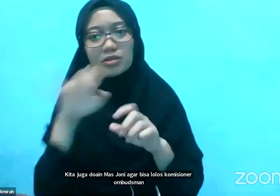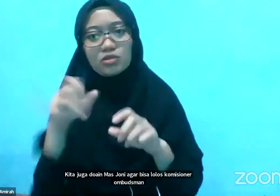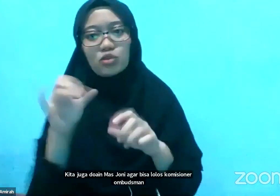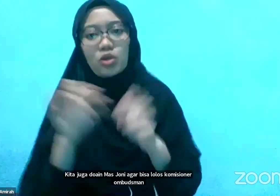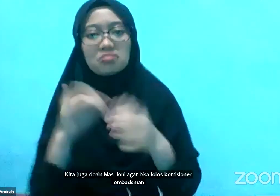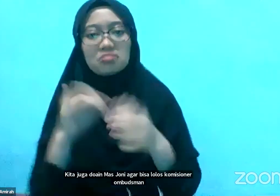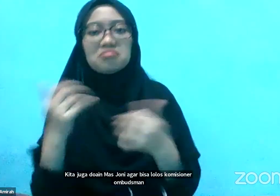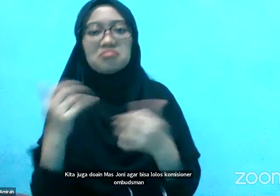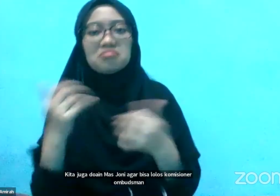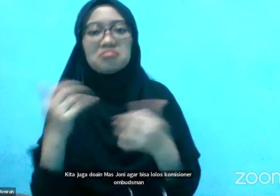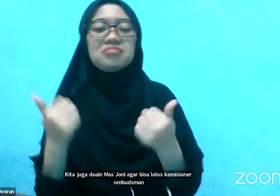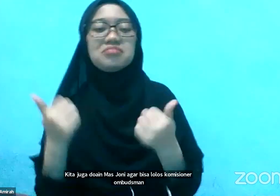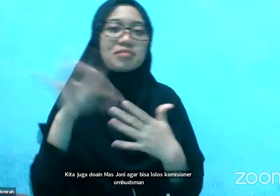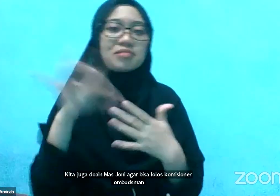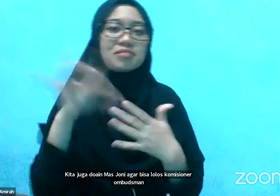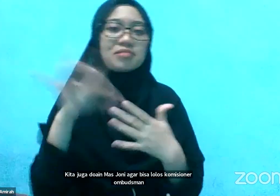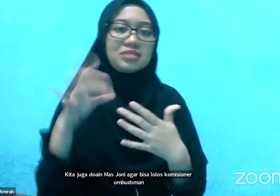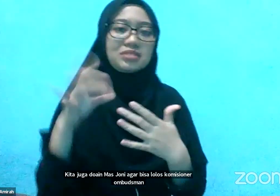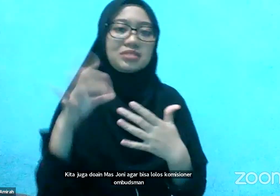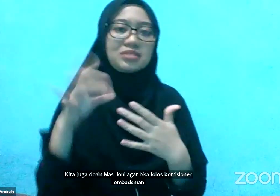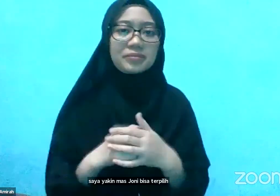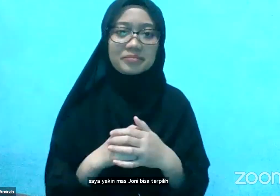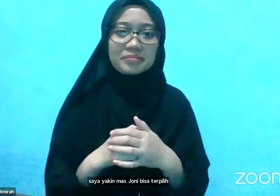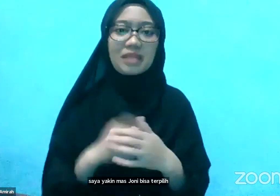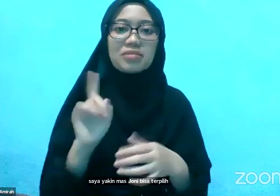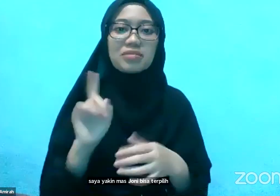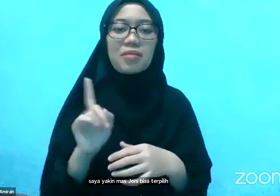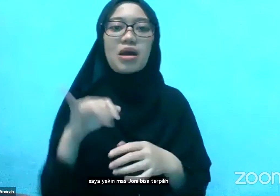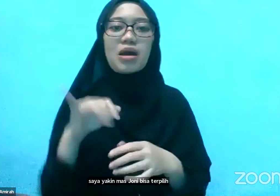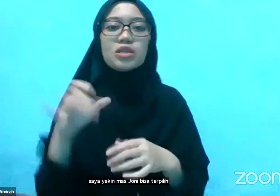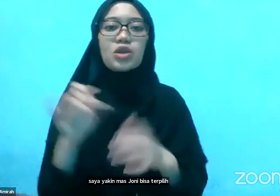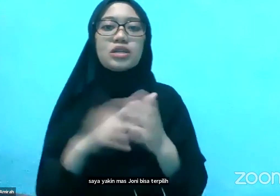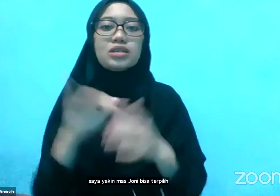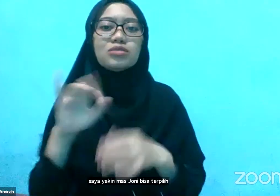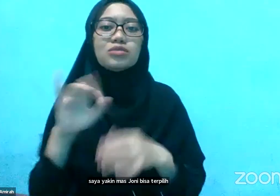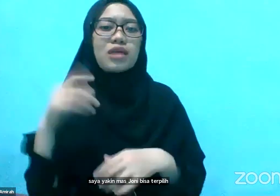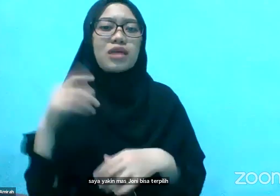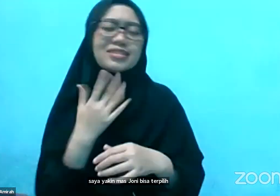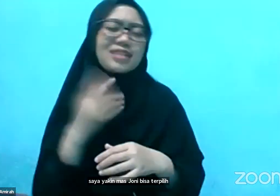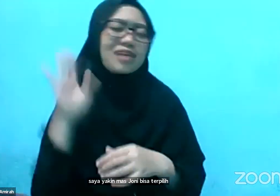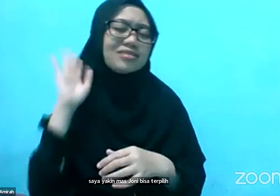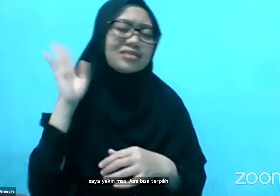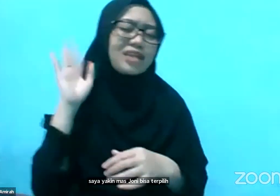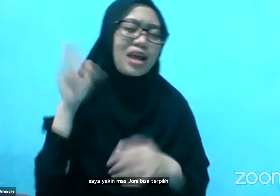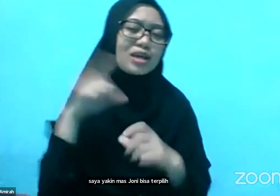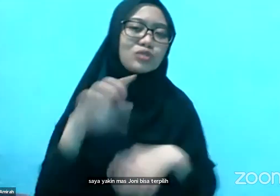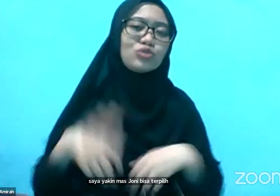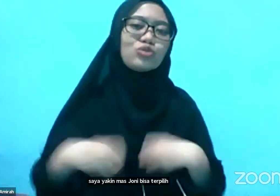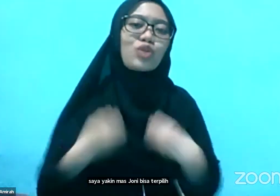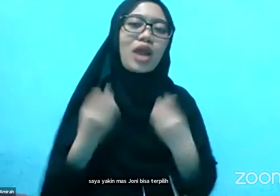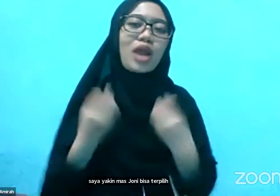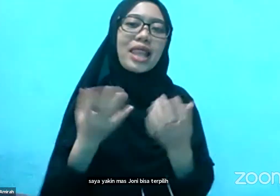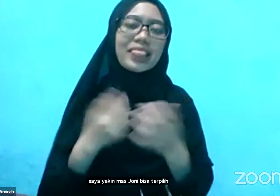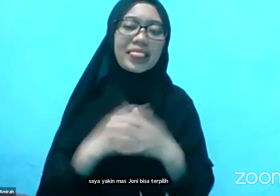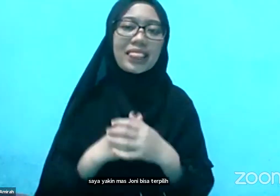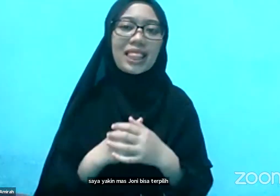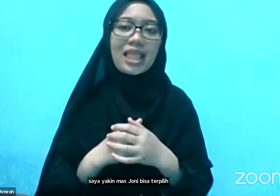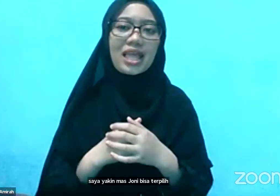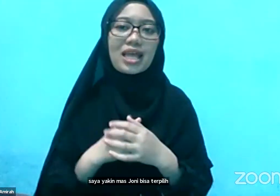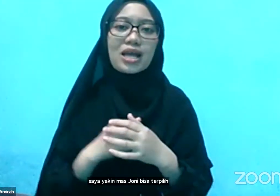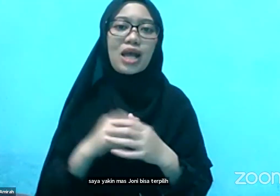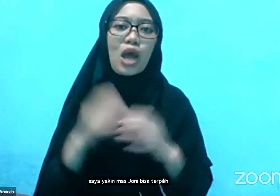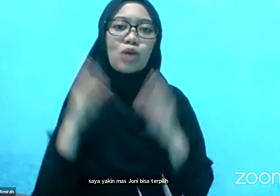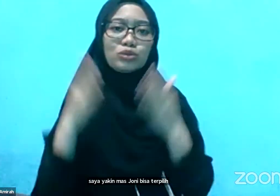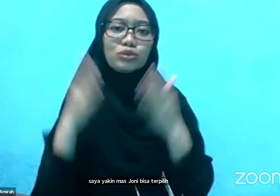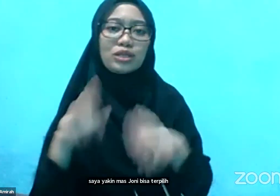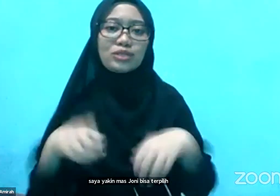terbiasa dengan Dengar Apa? Dengar curhat dan keluhan Terutama Dengar curhatan Dan